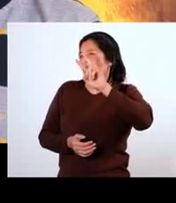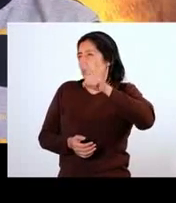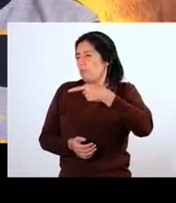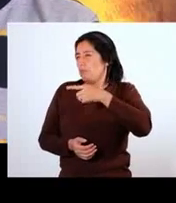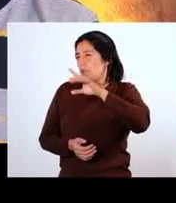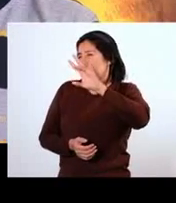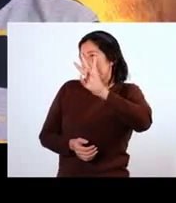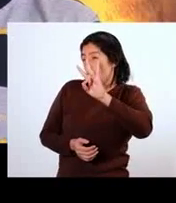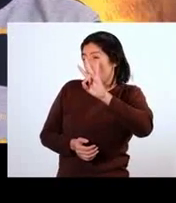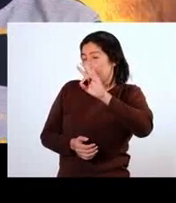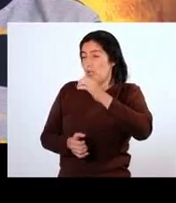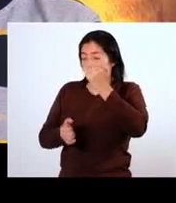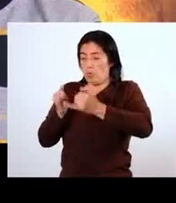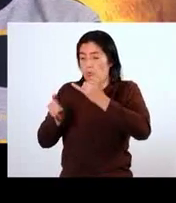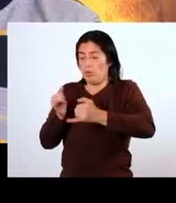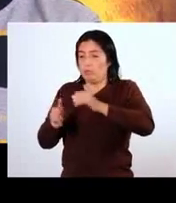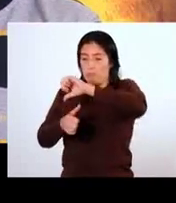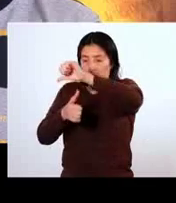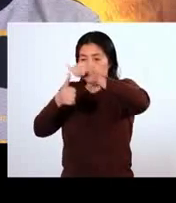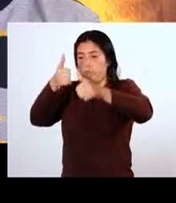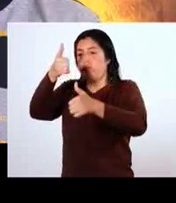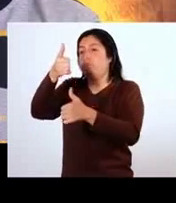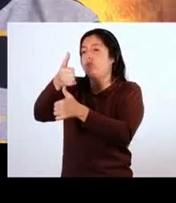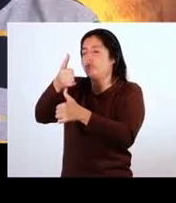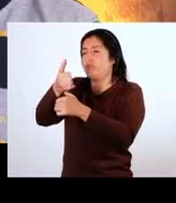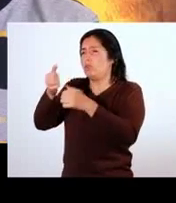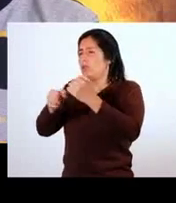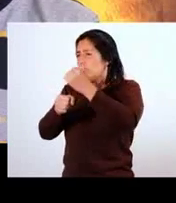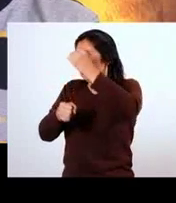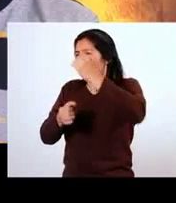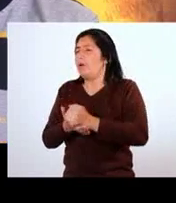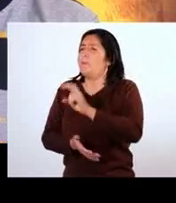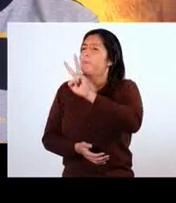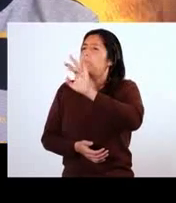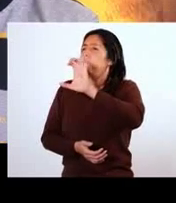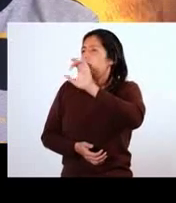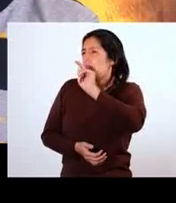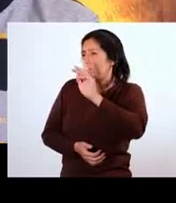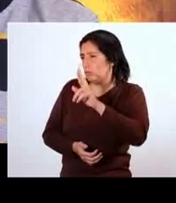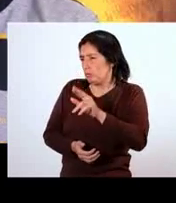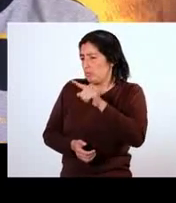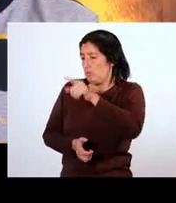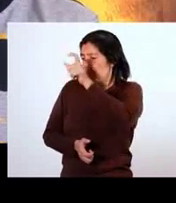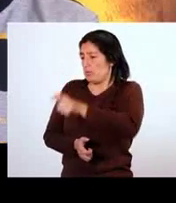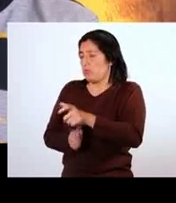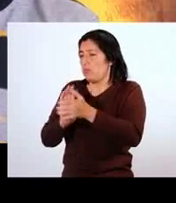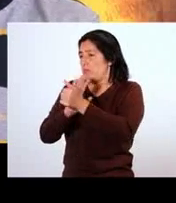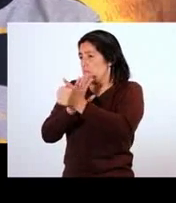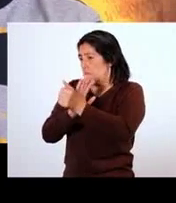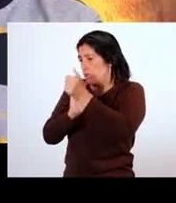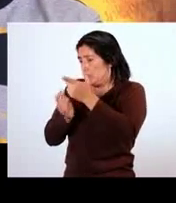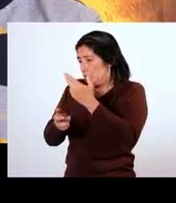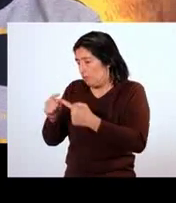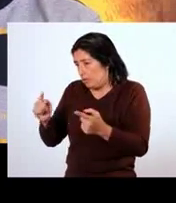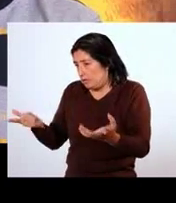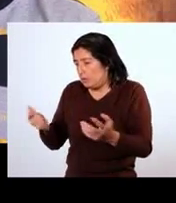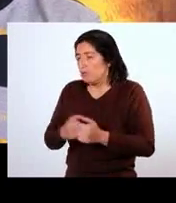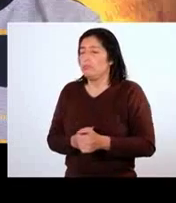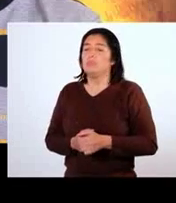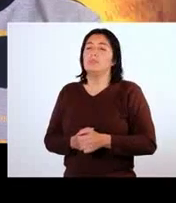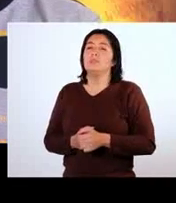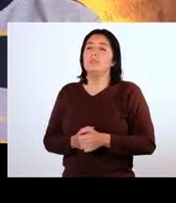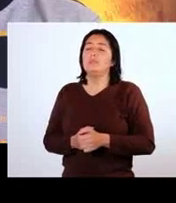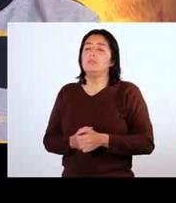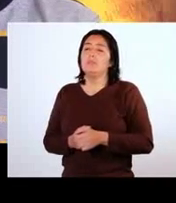último subcampeón mundial es el joven Víctor John Topp. Es un chico con habilidades diferentes de la institución. Es el último